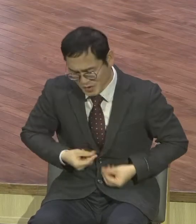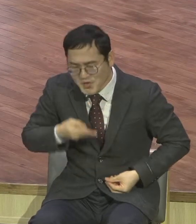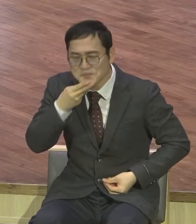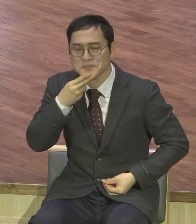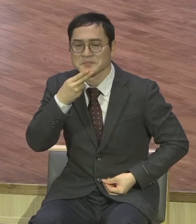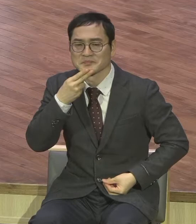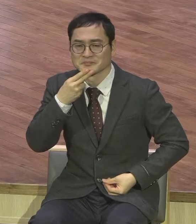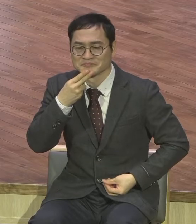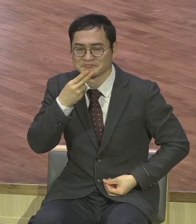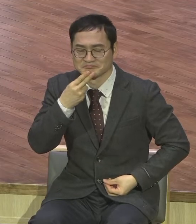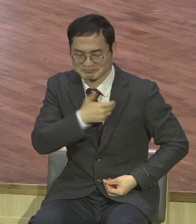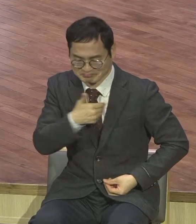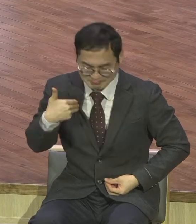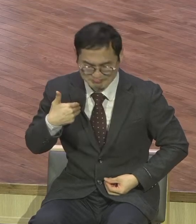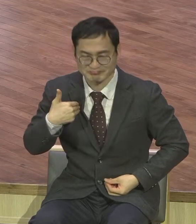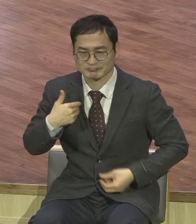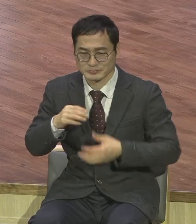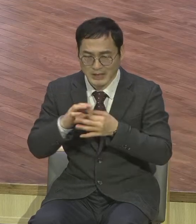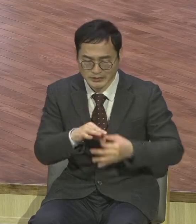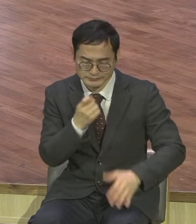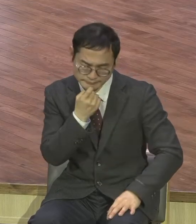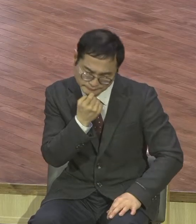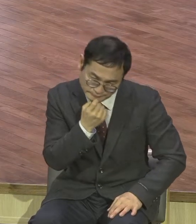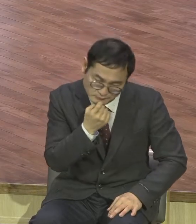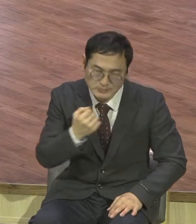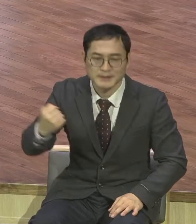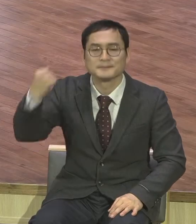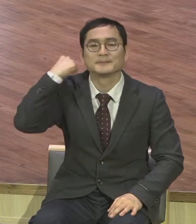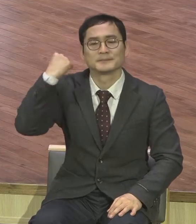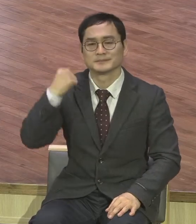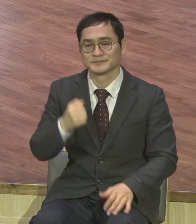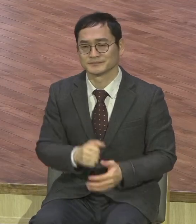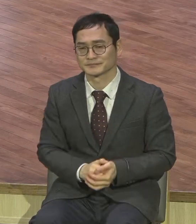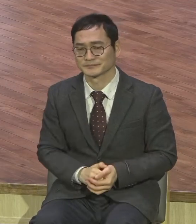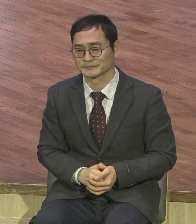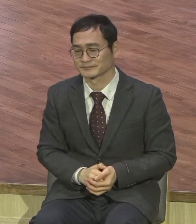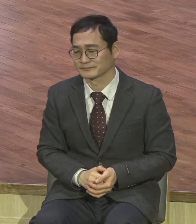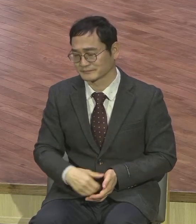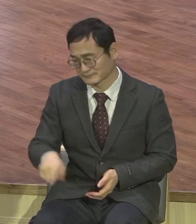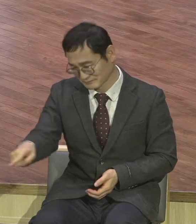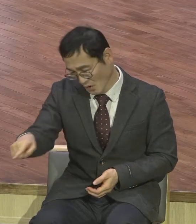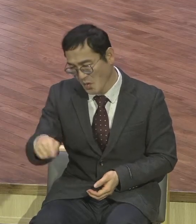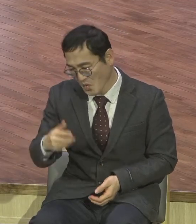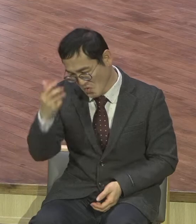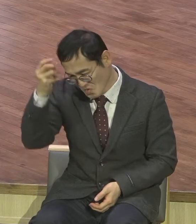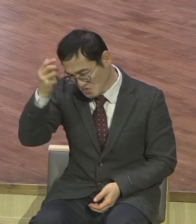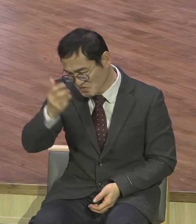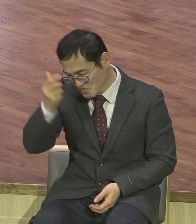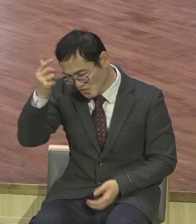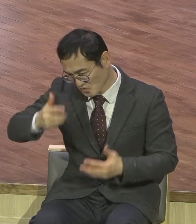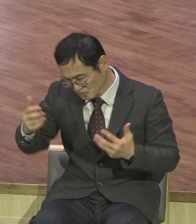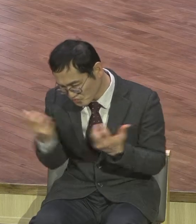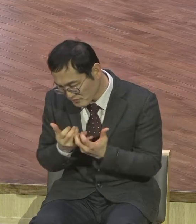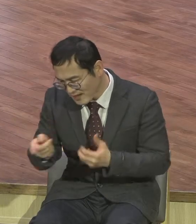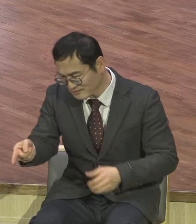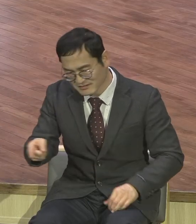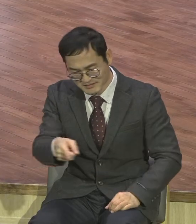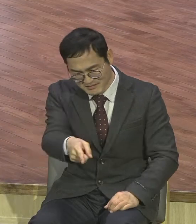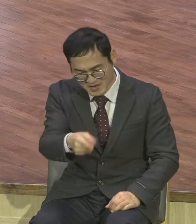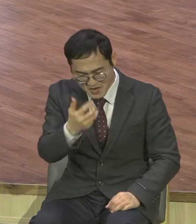것이 성령 충만한 사람 그래서 여러분 볼 때 아 장노님 성령 충만하네요 이야 권사님 성령 충만하네요 그